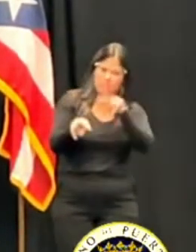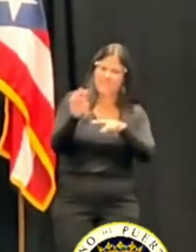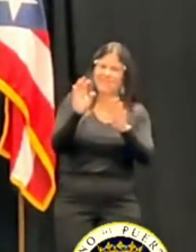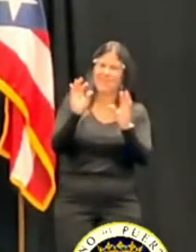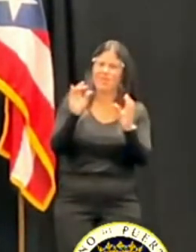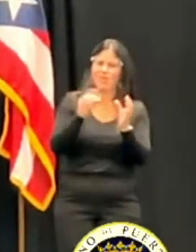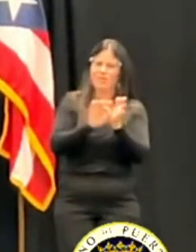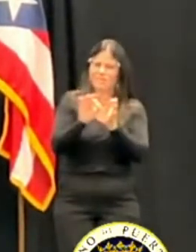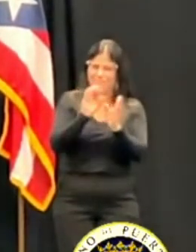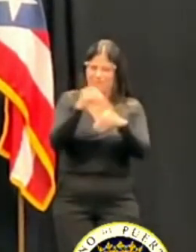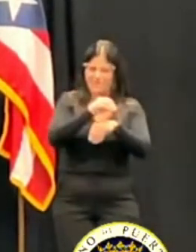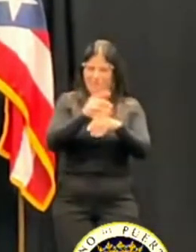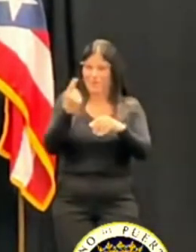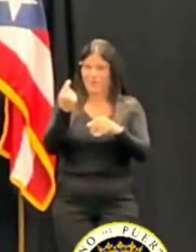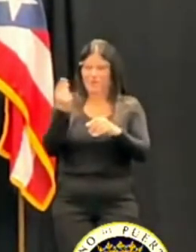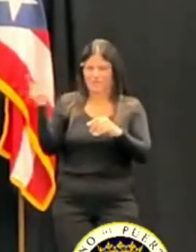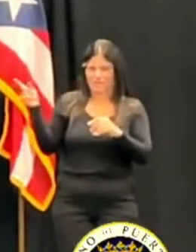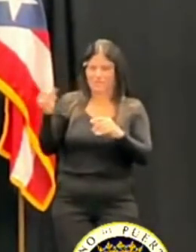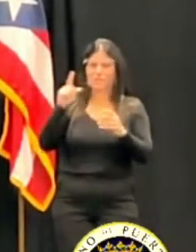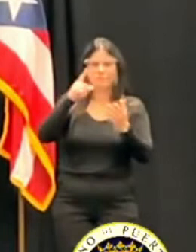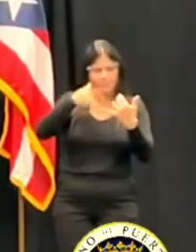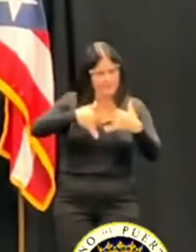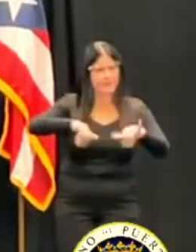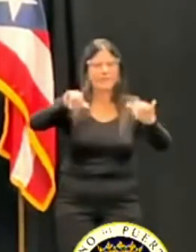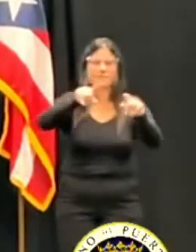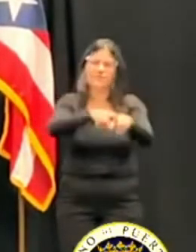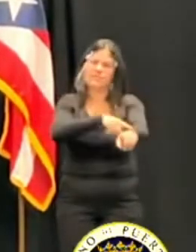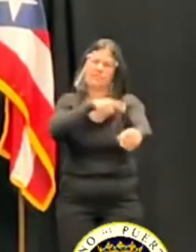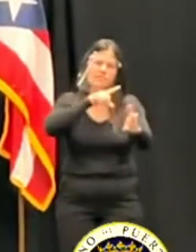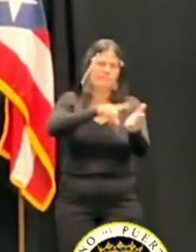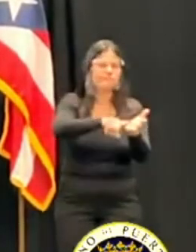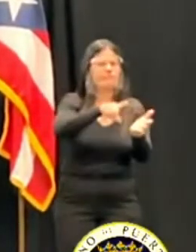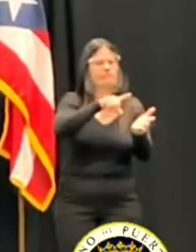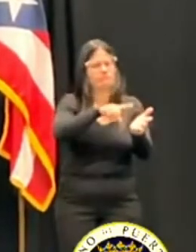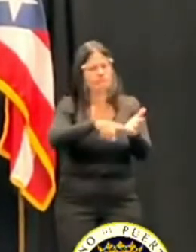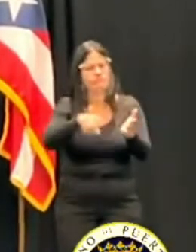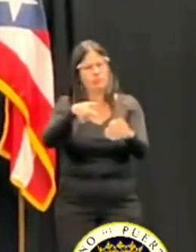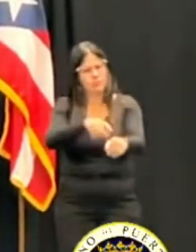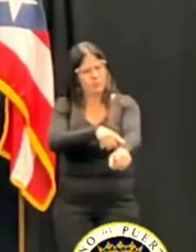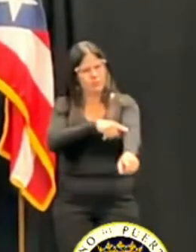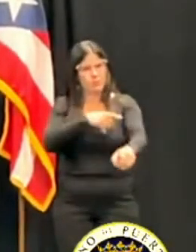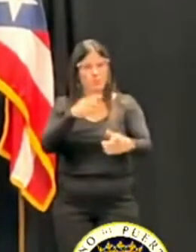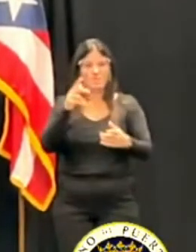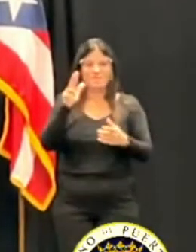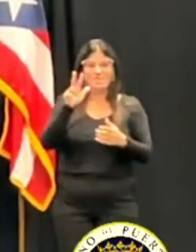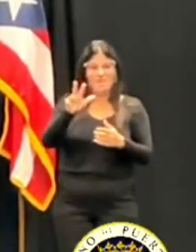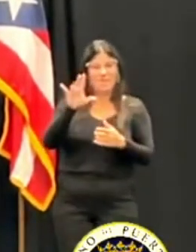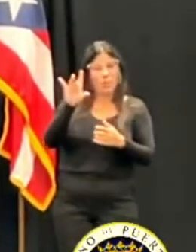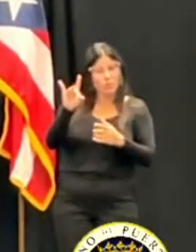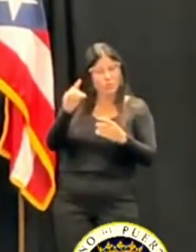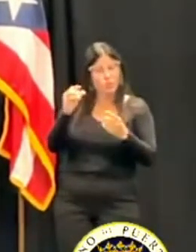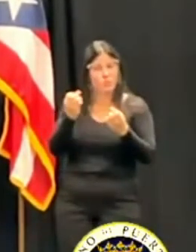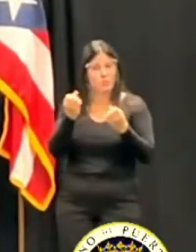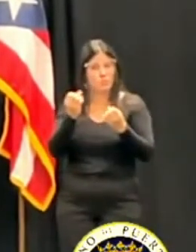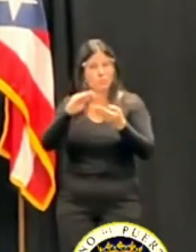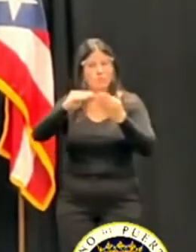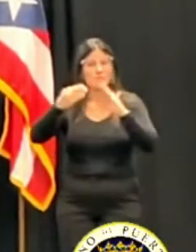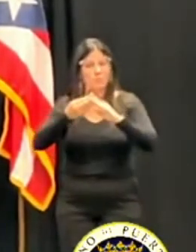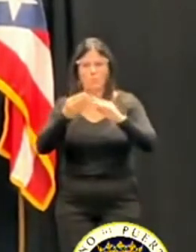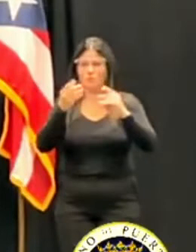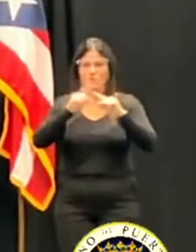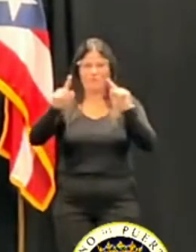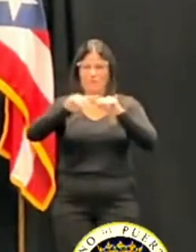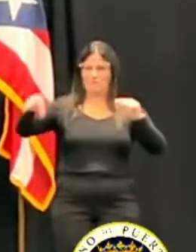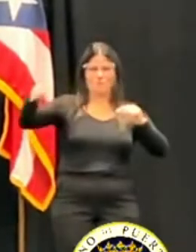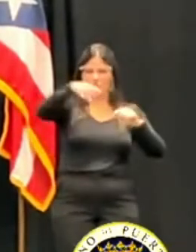más de cada dos años. O que los 78 municipios cada dos años son auditados por la oficina del Contralor. Lo que sucede es que en muchas ocasiones